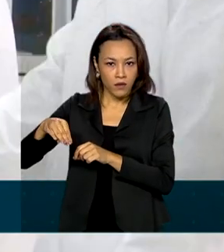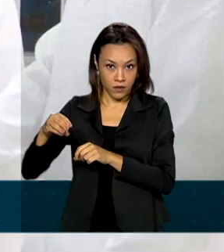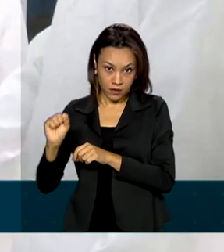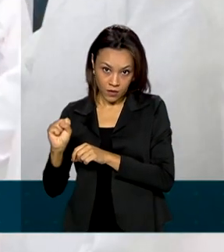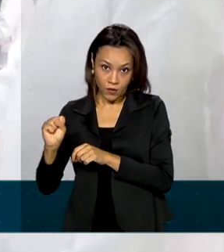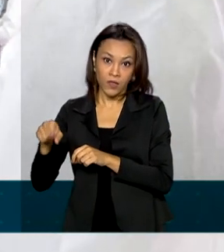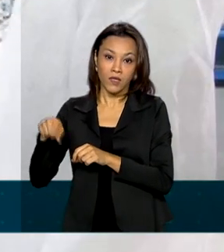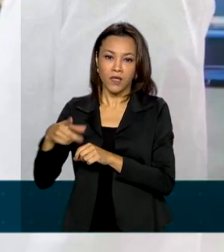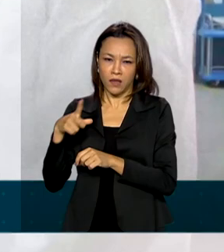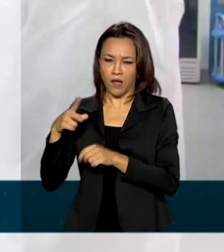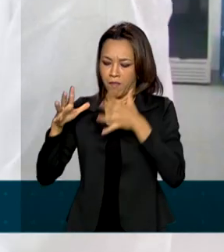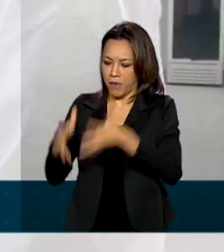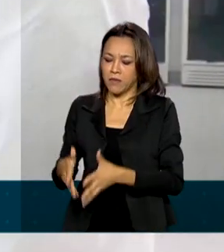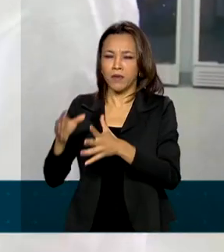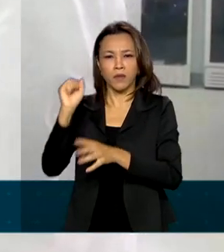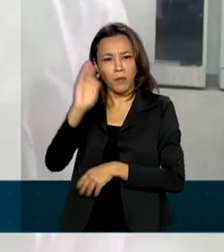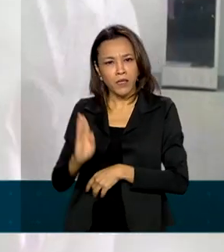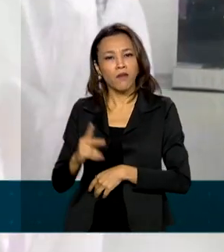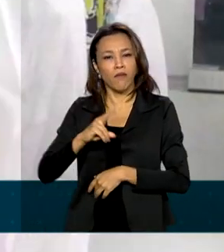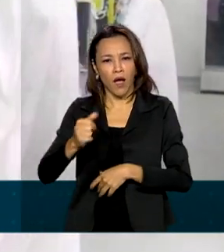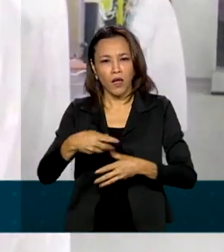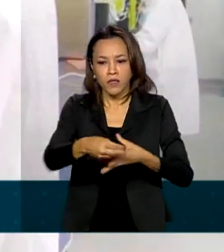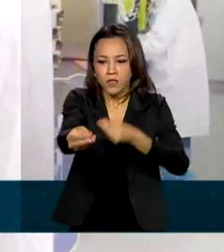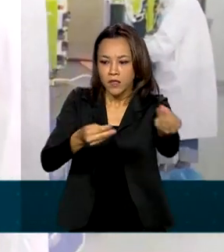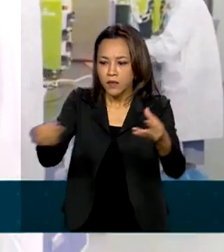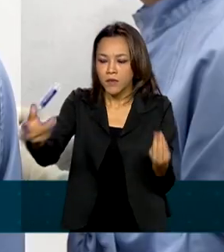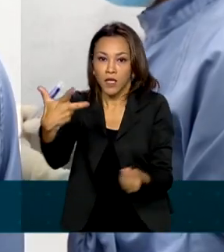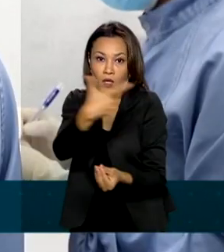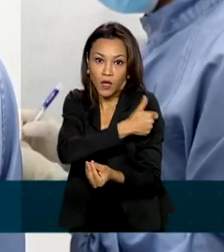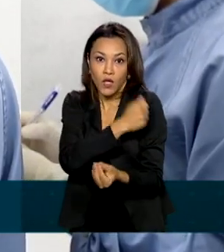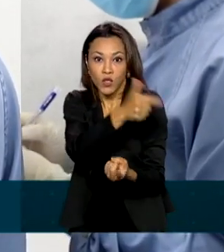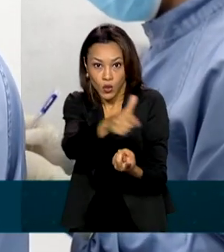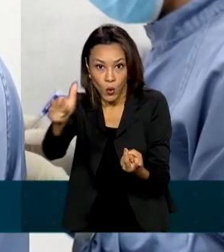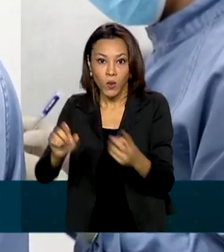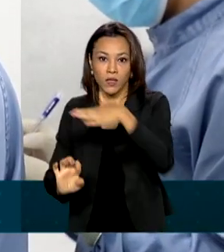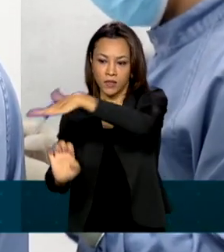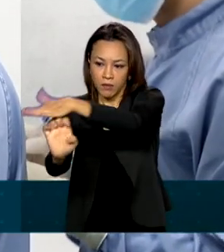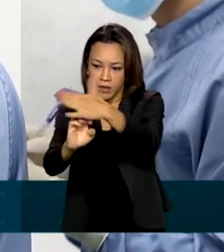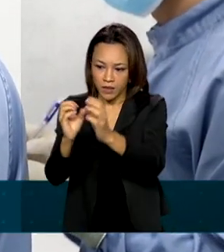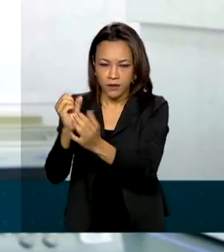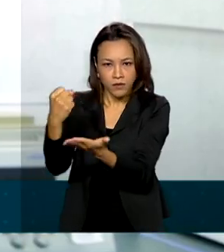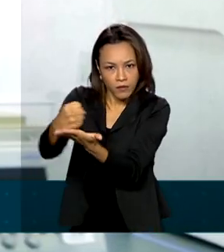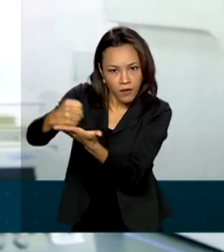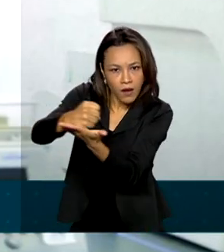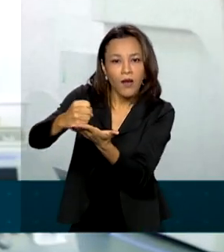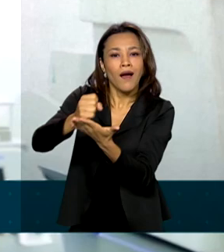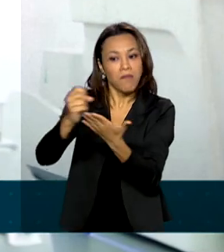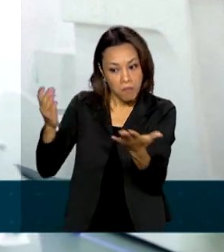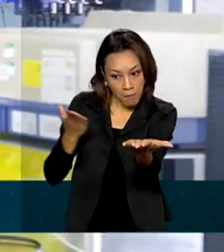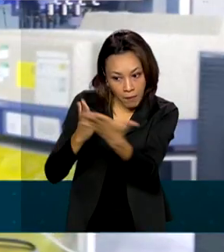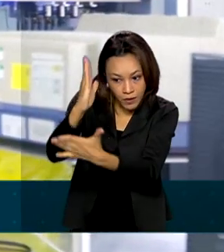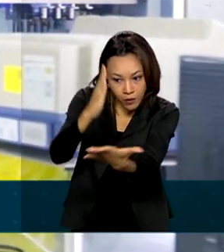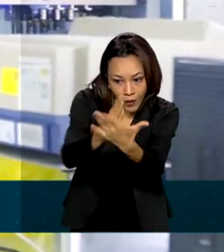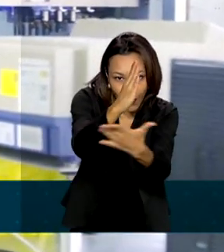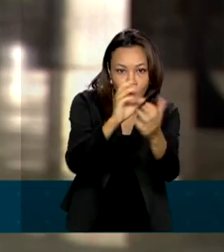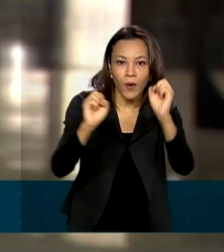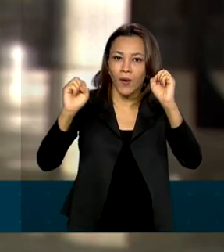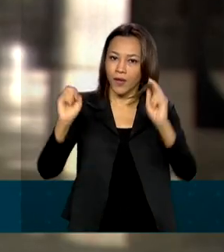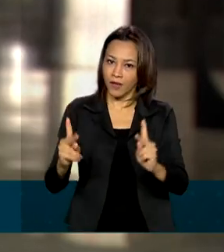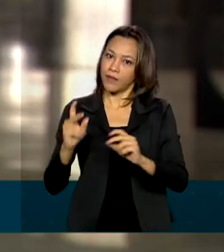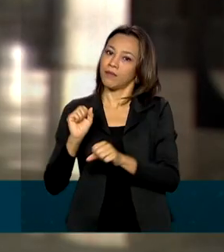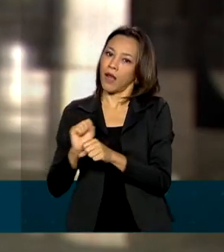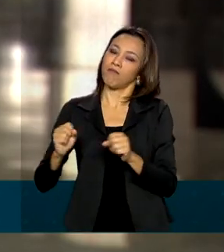Brasil, deve disponibilizar doses de vacinas de outros laboratórios, assim que forem aprovadas para o uso.